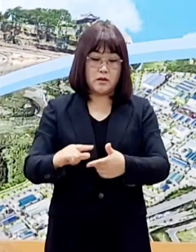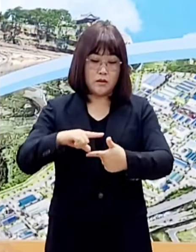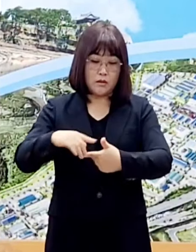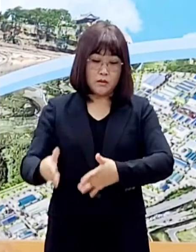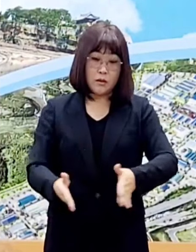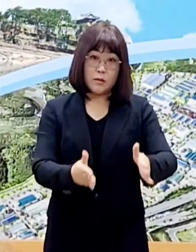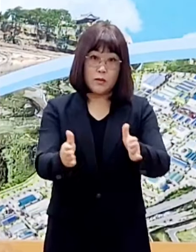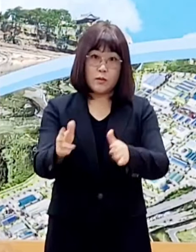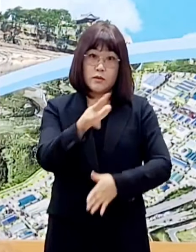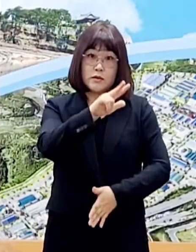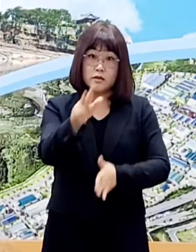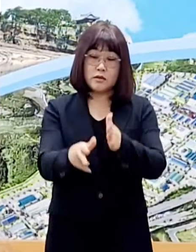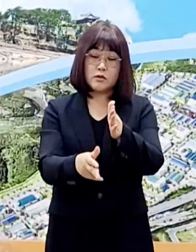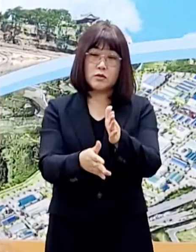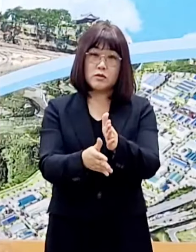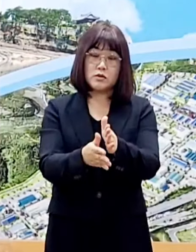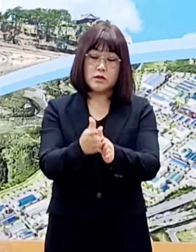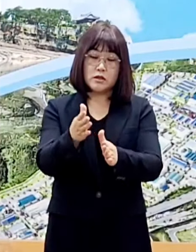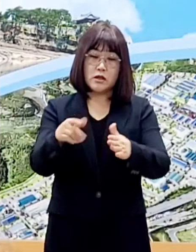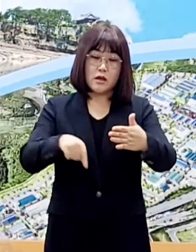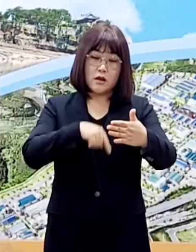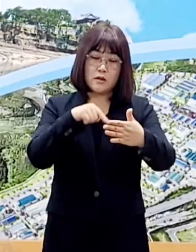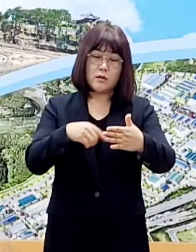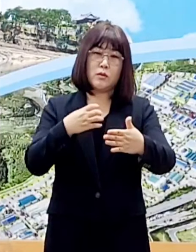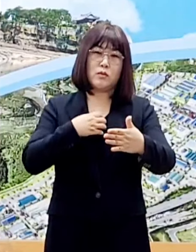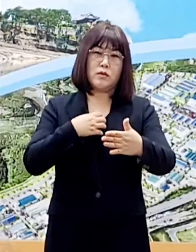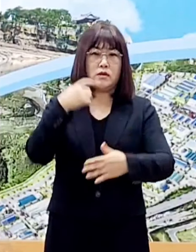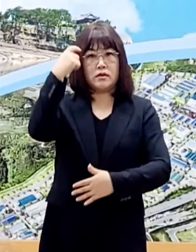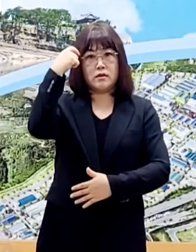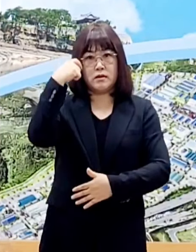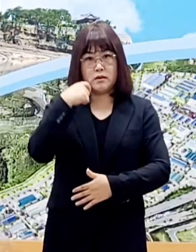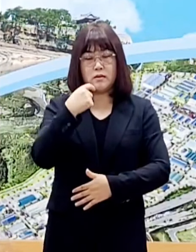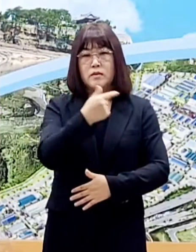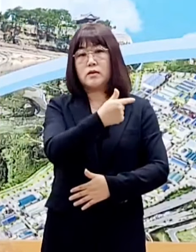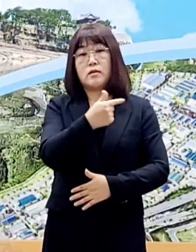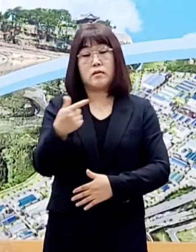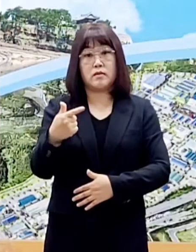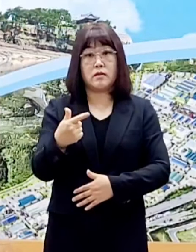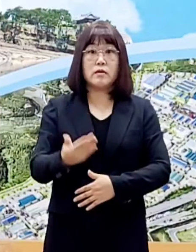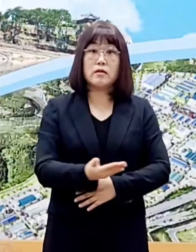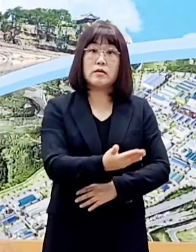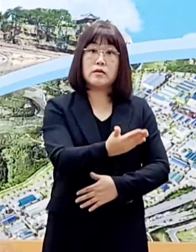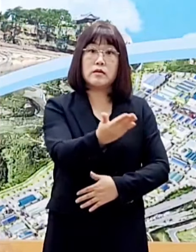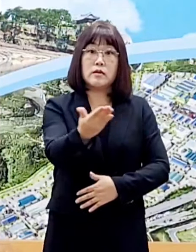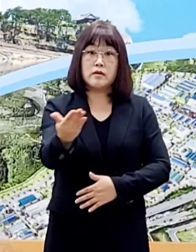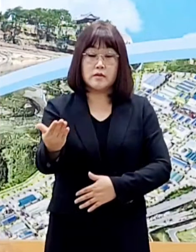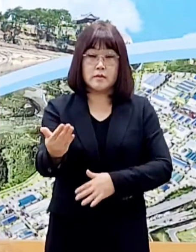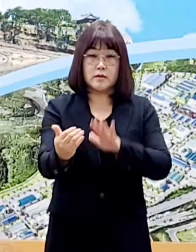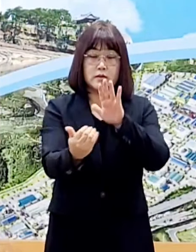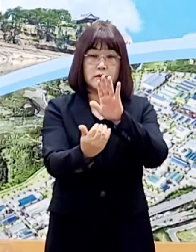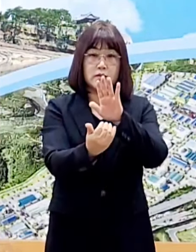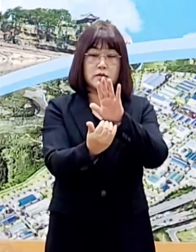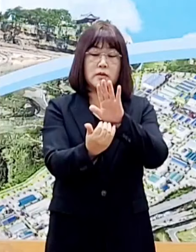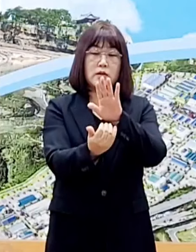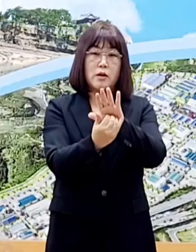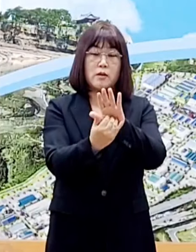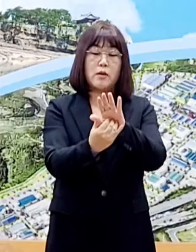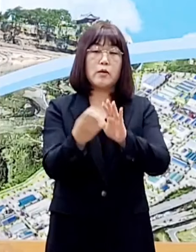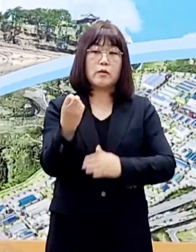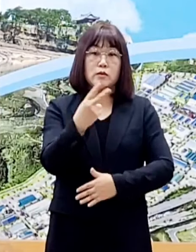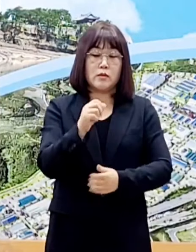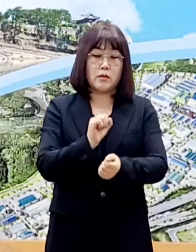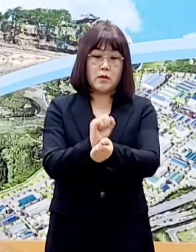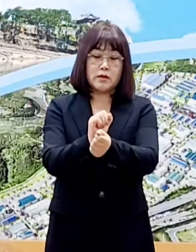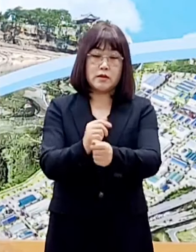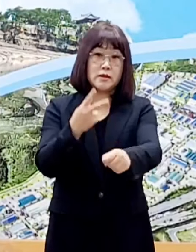우리 지역도 위기감이 높아지고 있습니다. 시민들께서는 감염 예방 및 확산 차단을